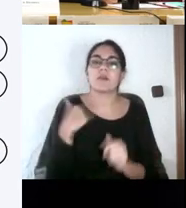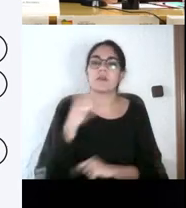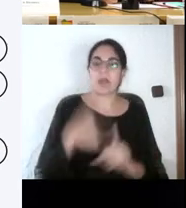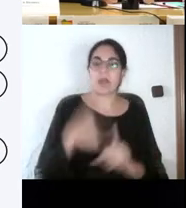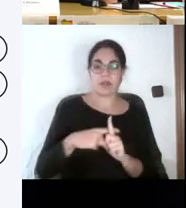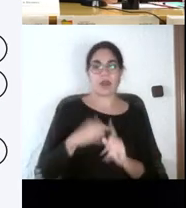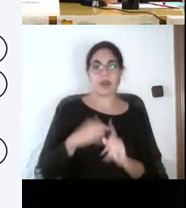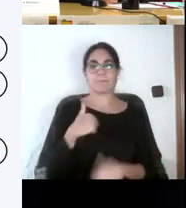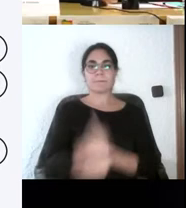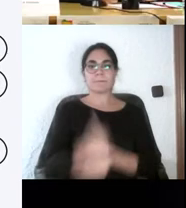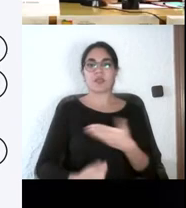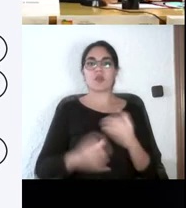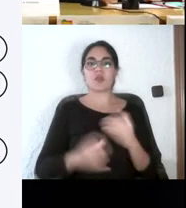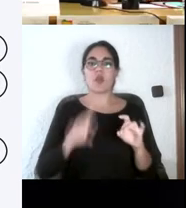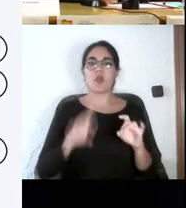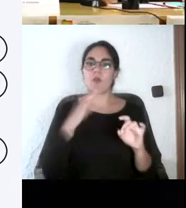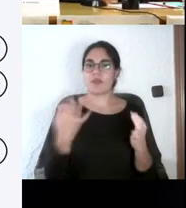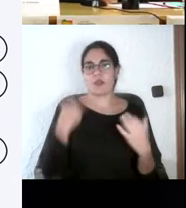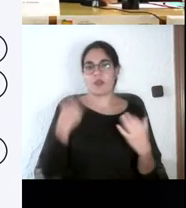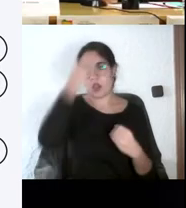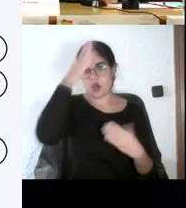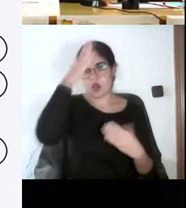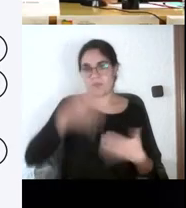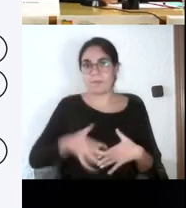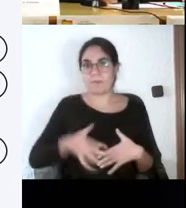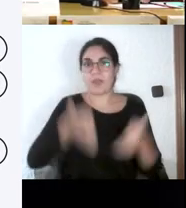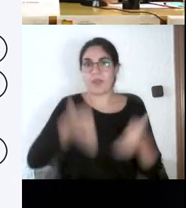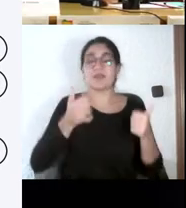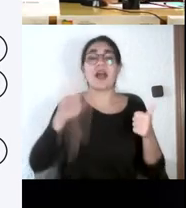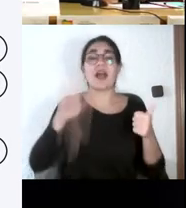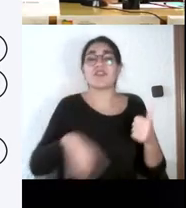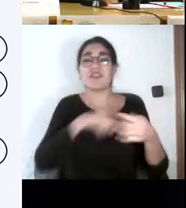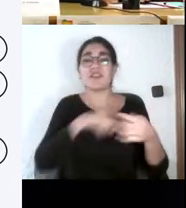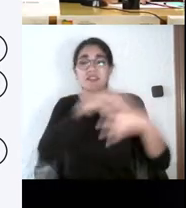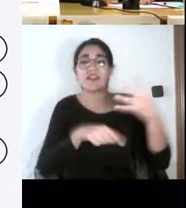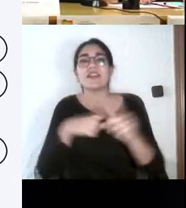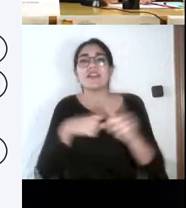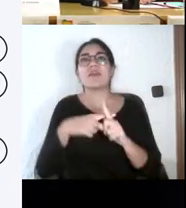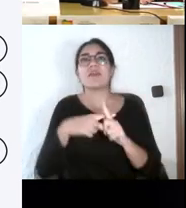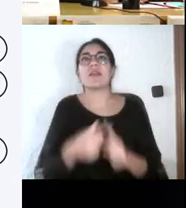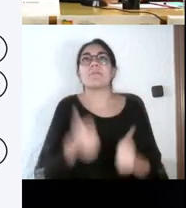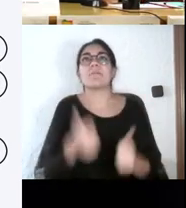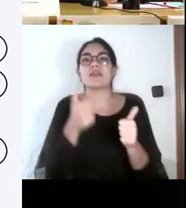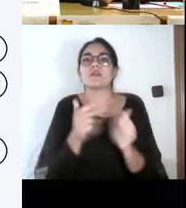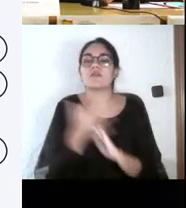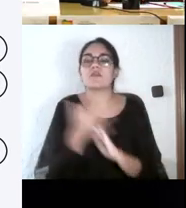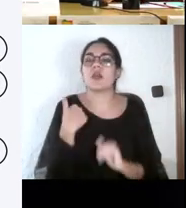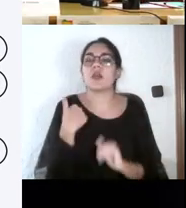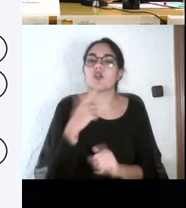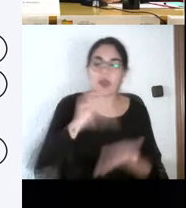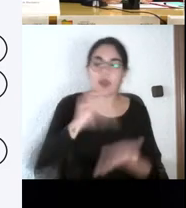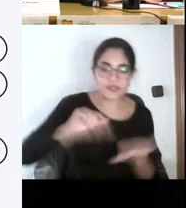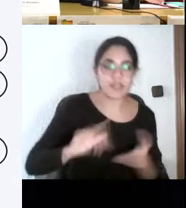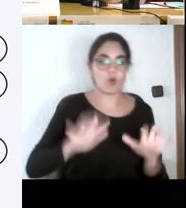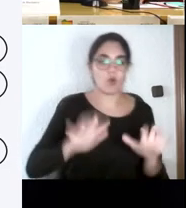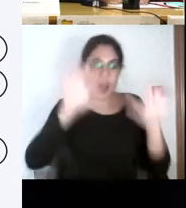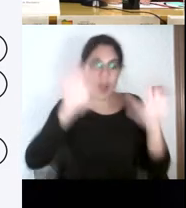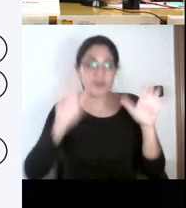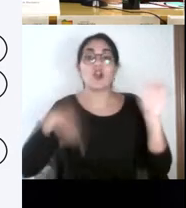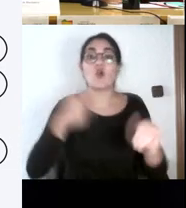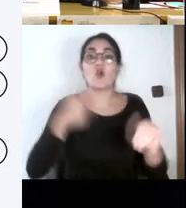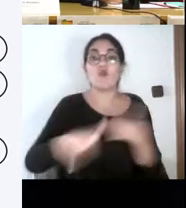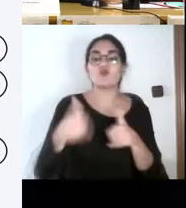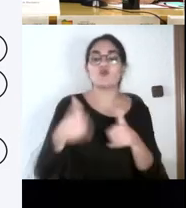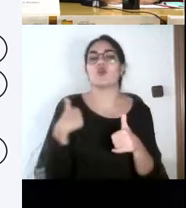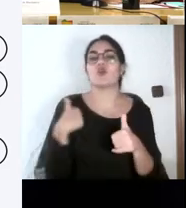aplicas, y el último nivel, como todos sabemos, es que lo explicas a otra persona y entonces es cuando más lo aprendes. La idea sería diseñar